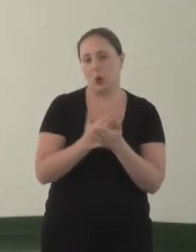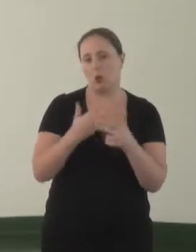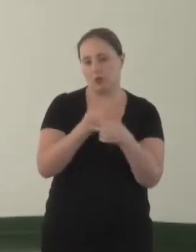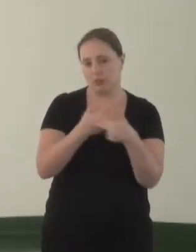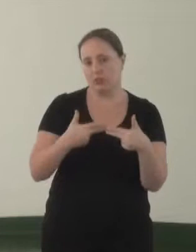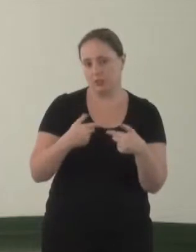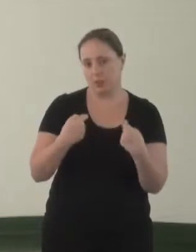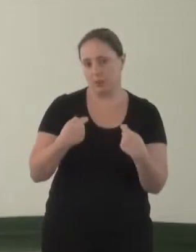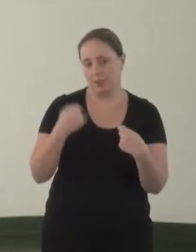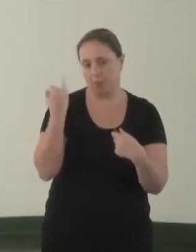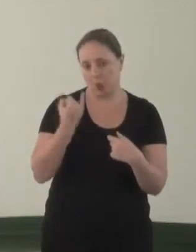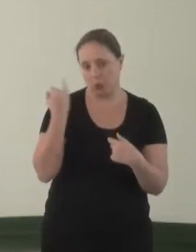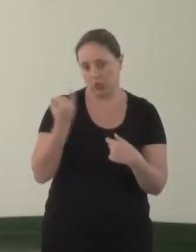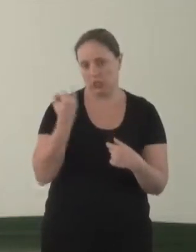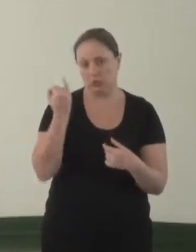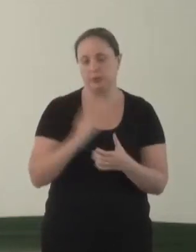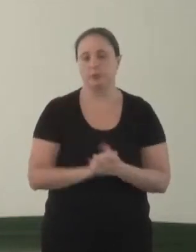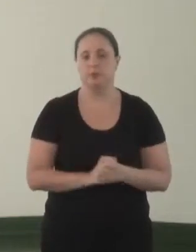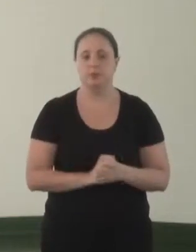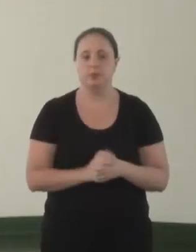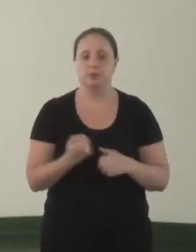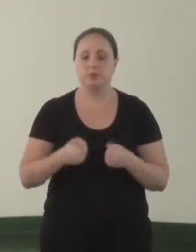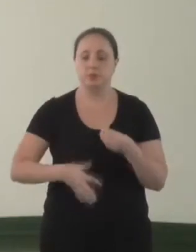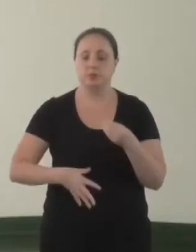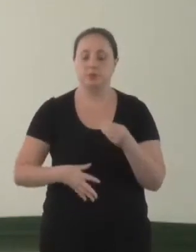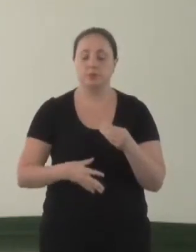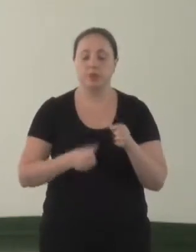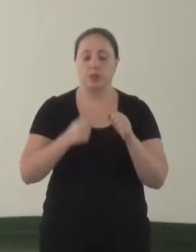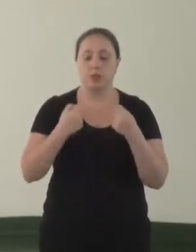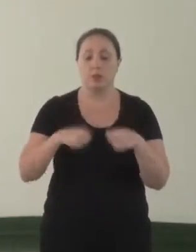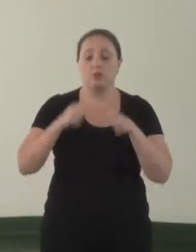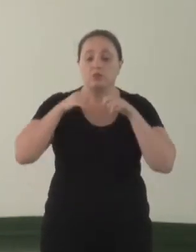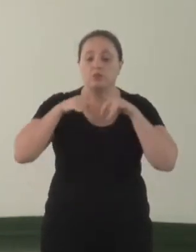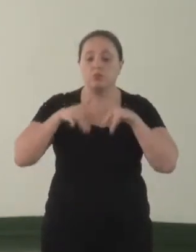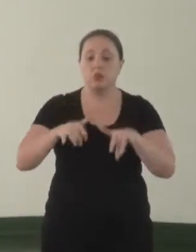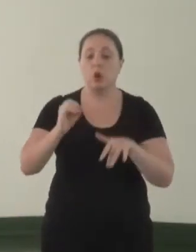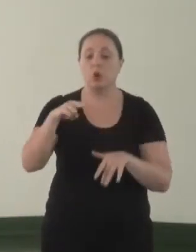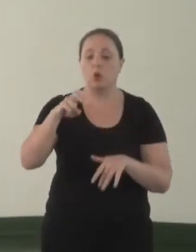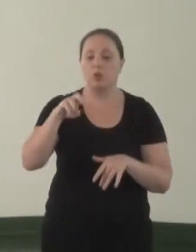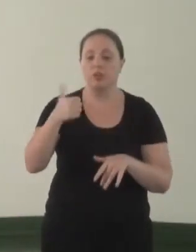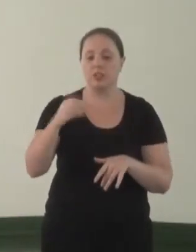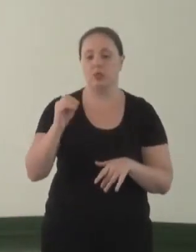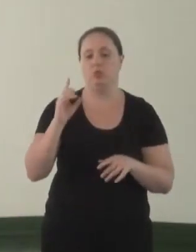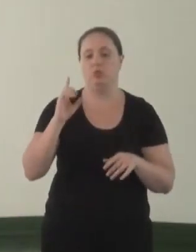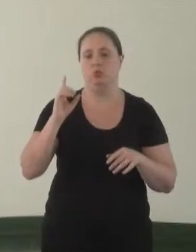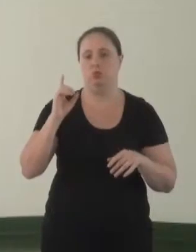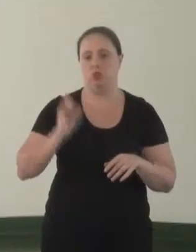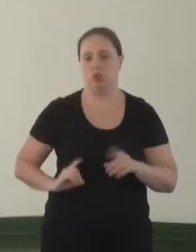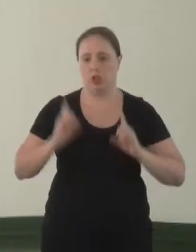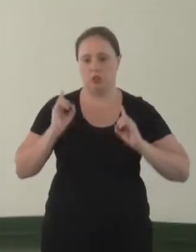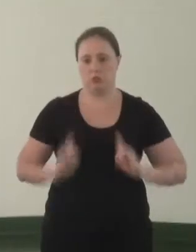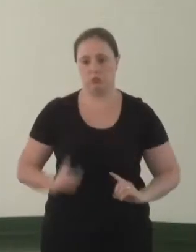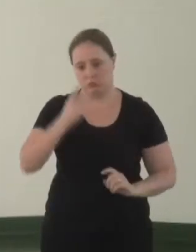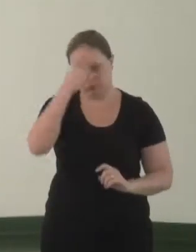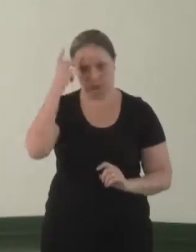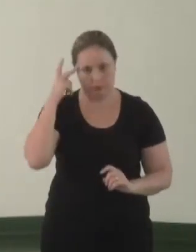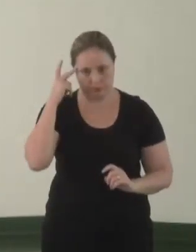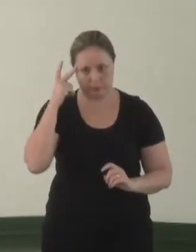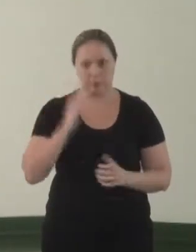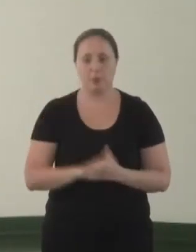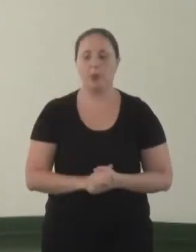questões necessárias. É contribuir para a disseminação da Convenção Internacional dos Direitos da Pessoa com Deficiência,